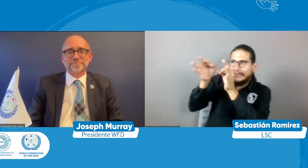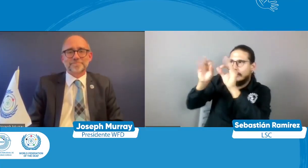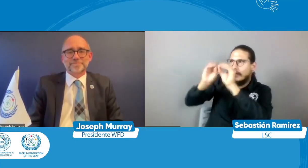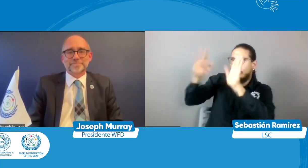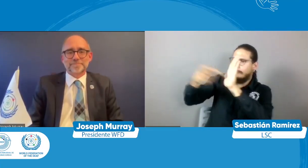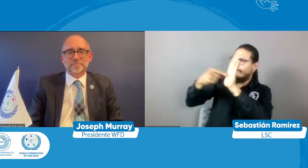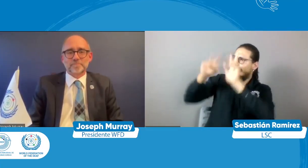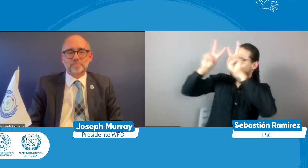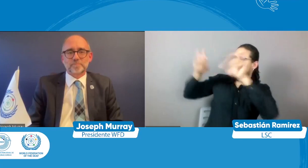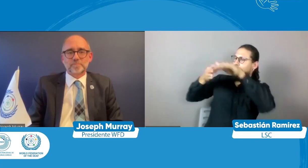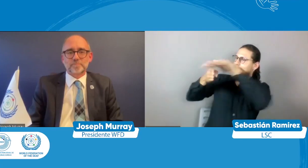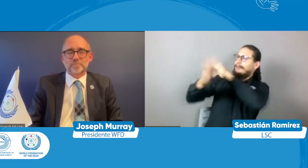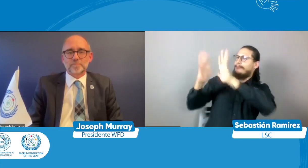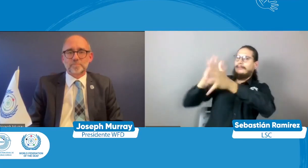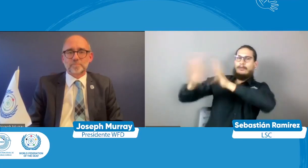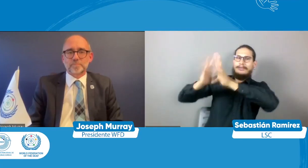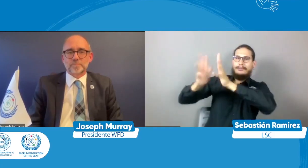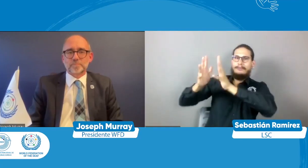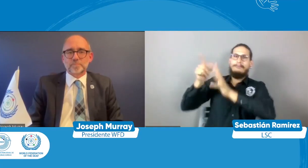eliminen esos paradigmas que previamente se tenían